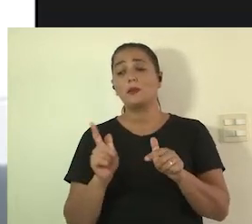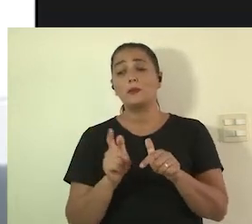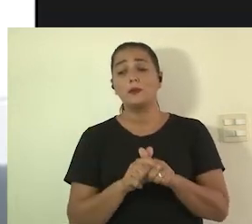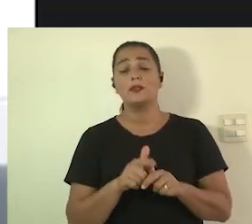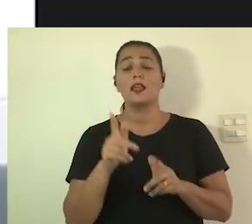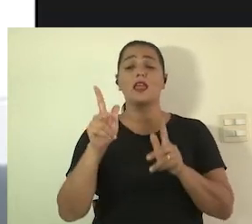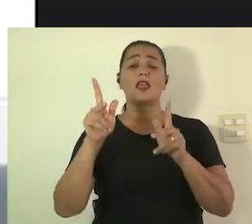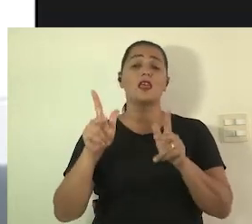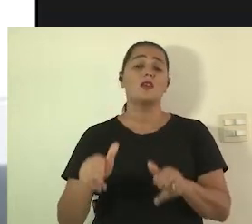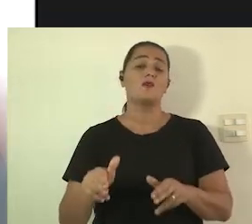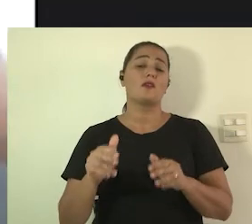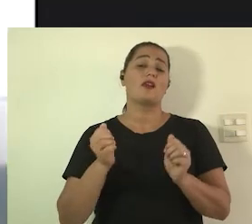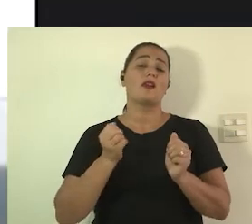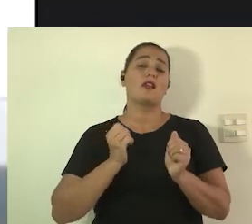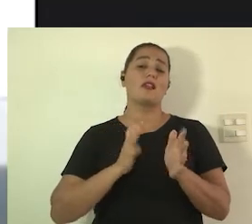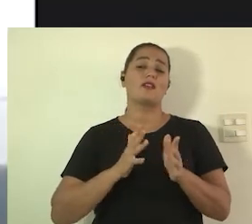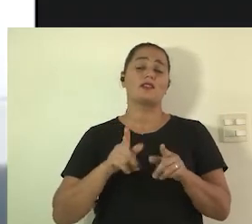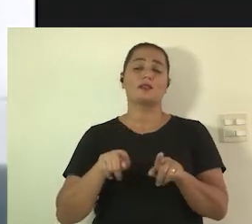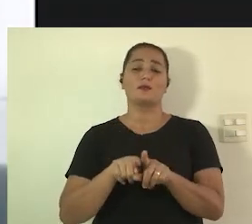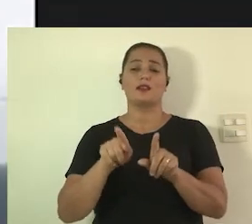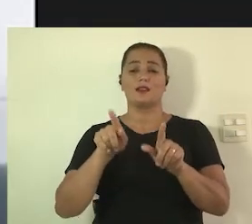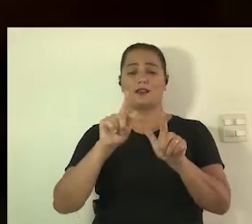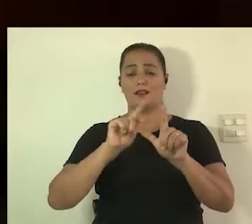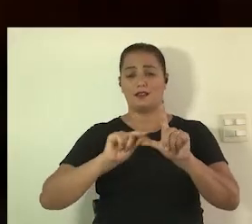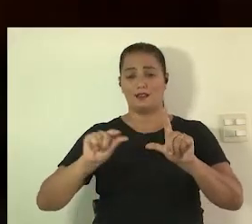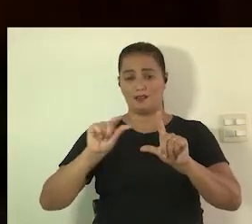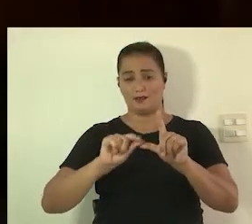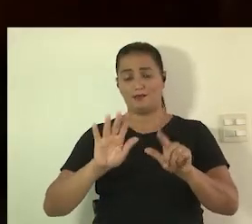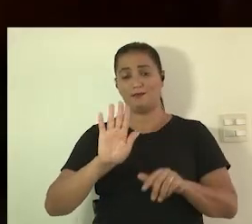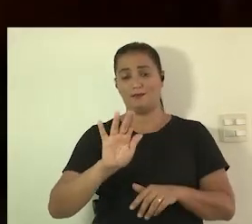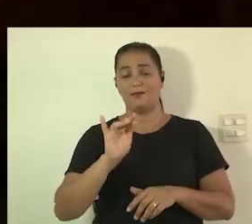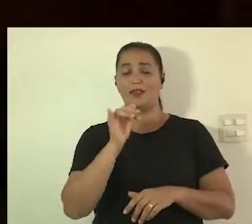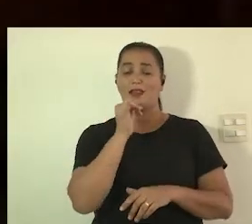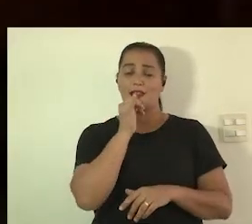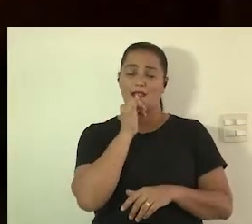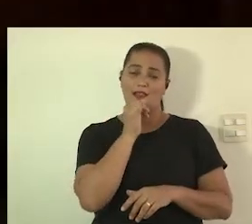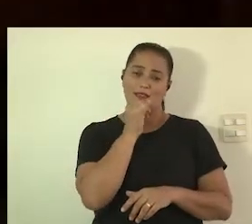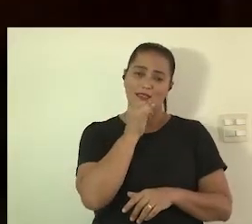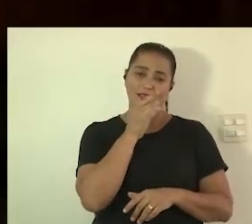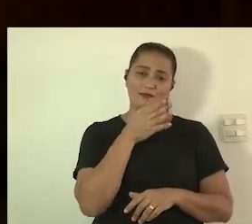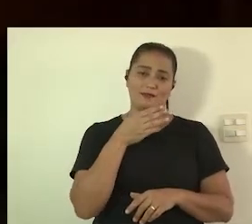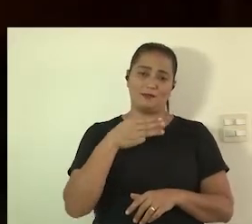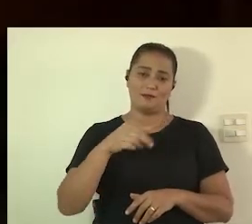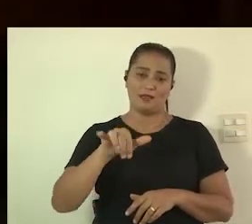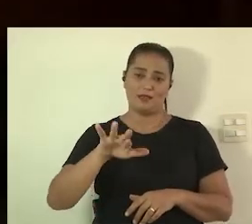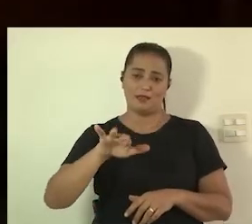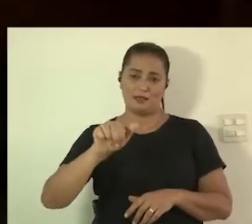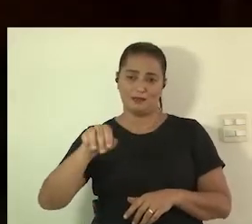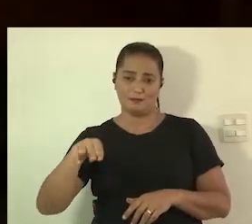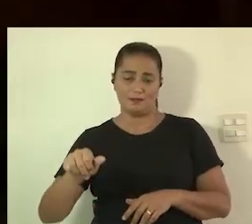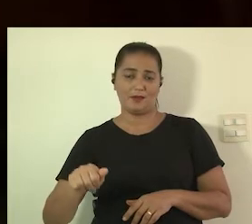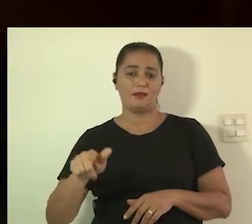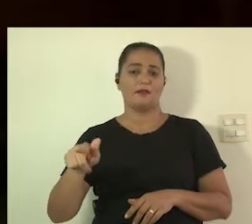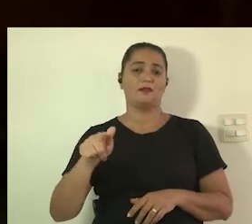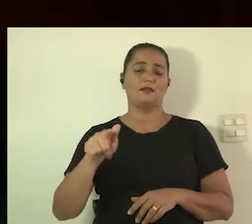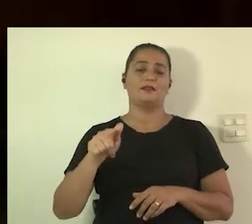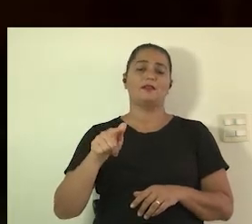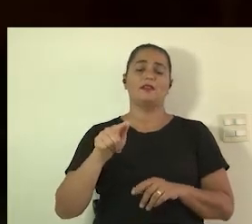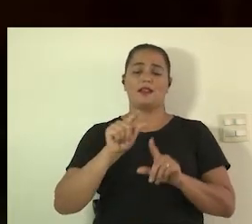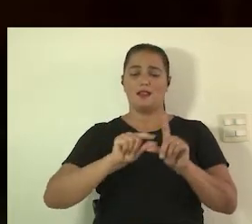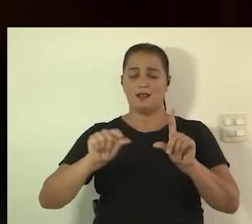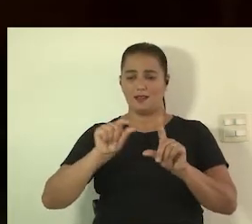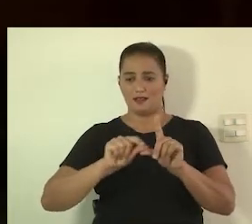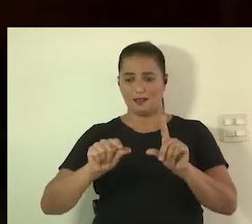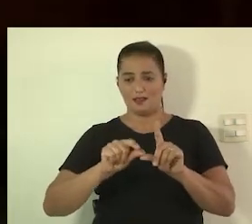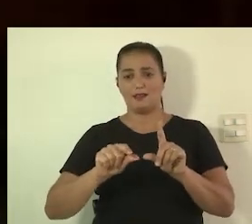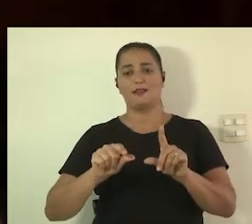coisa com a Libras e com a legenda né aqui a gente tem um exemplo né você Mariama lê lado e lê legenda então